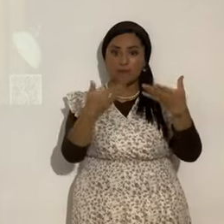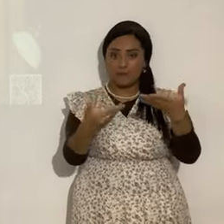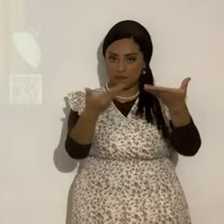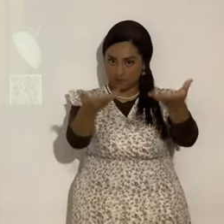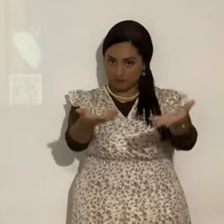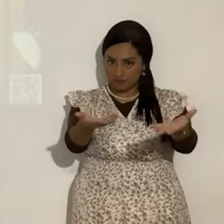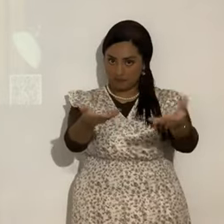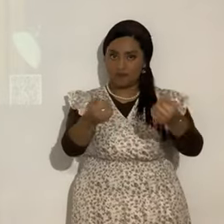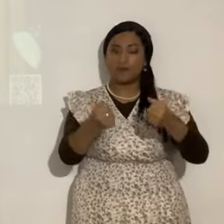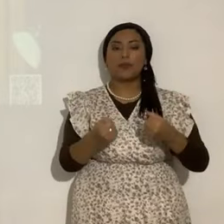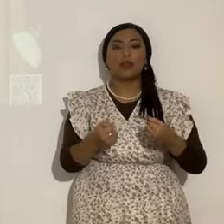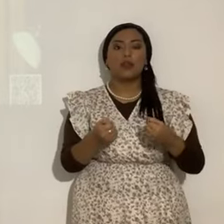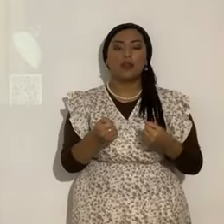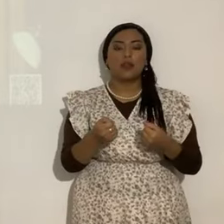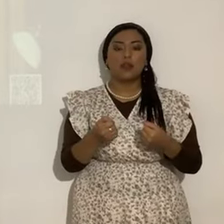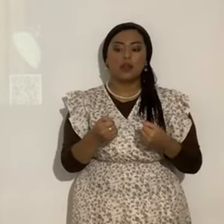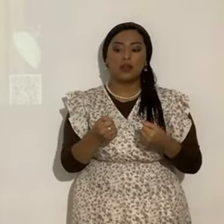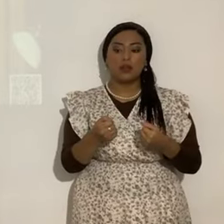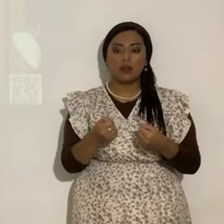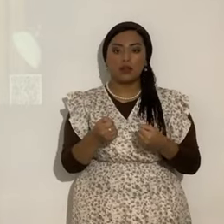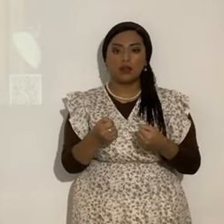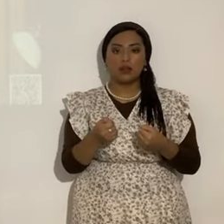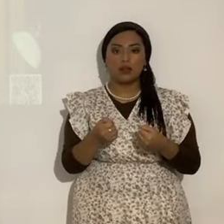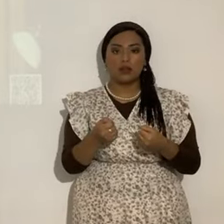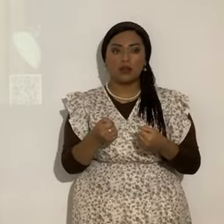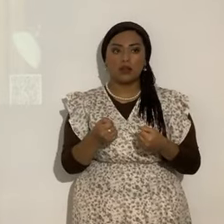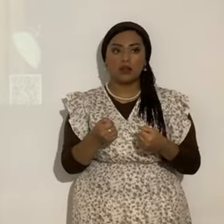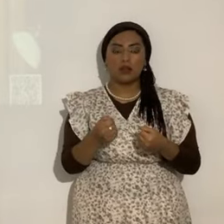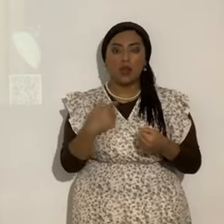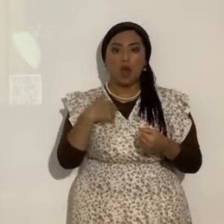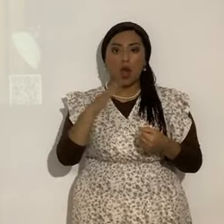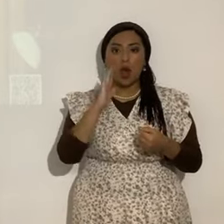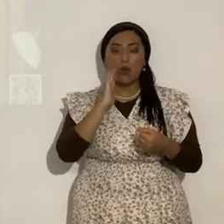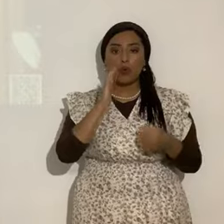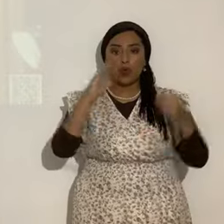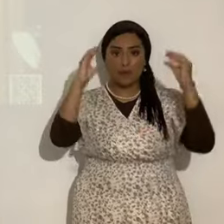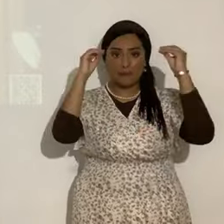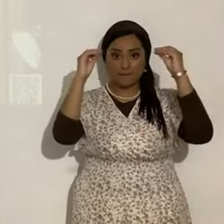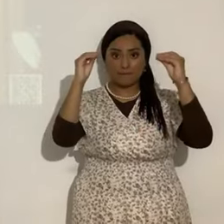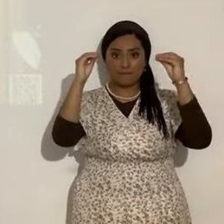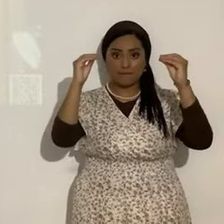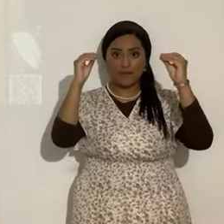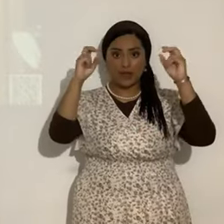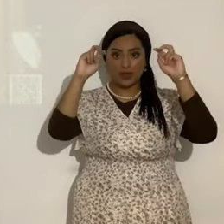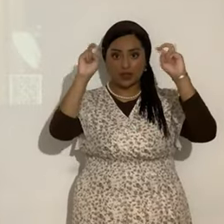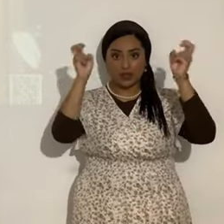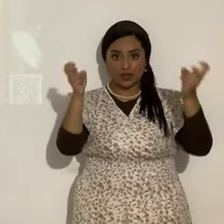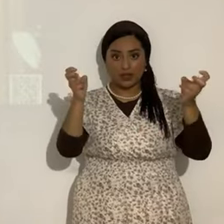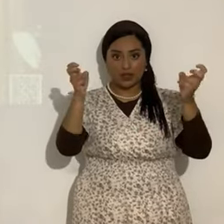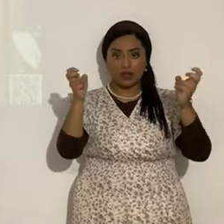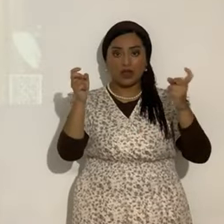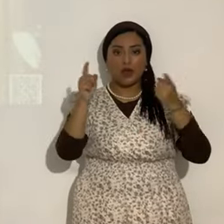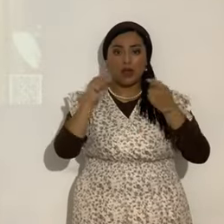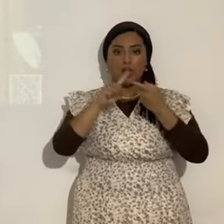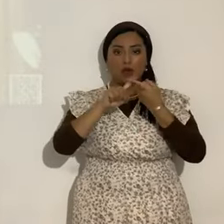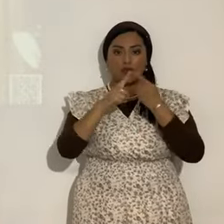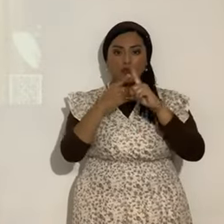esto. Lo voy a hacer así. Uno, les voy a ministrar un tema, ser amigo de Elohim.